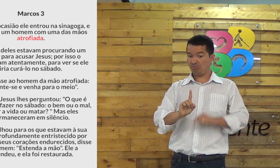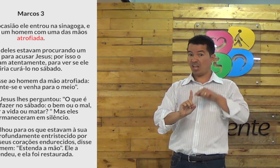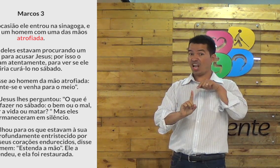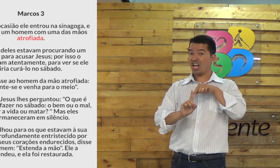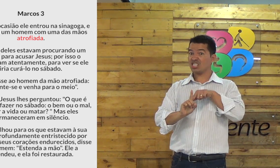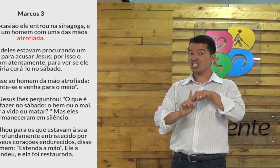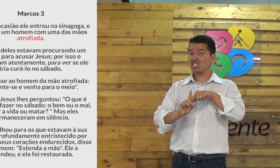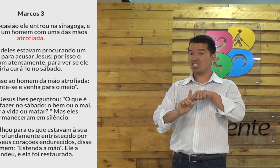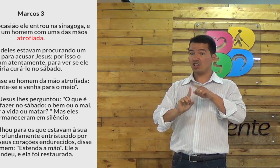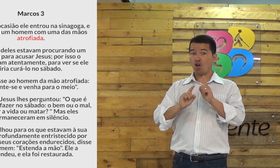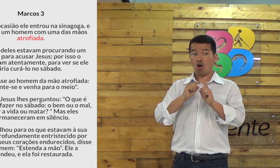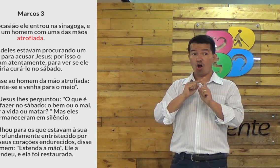E esse homem se aproxima.